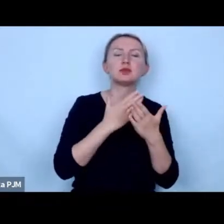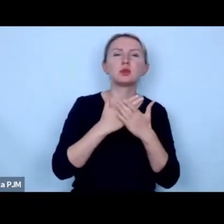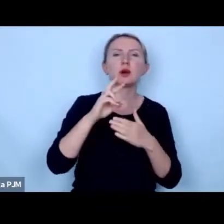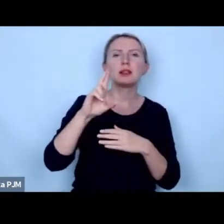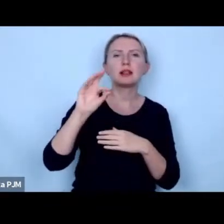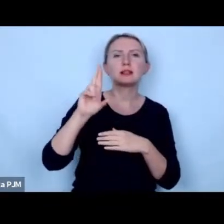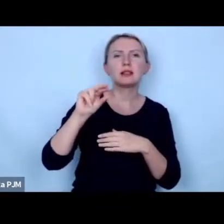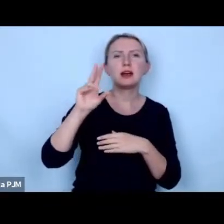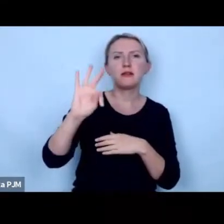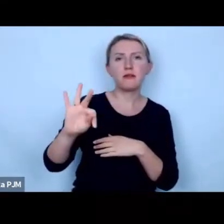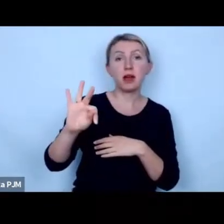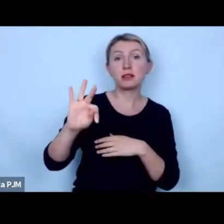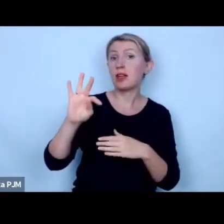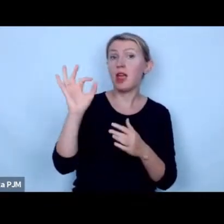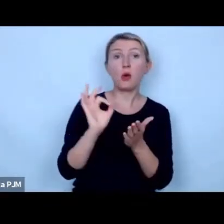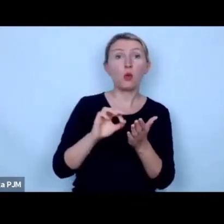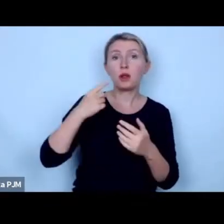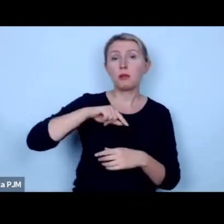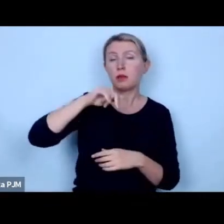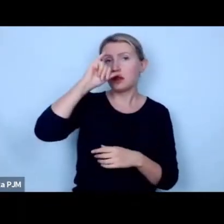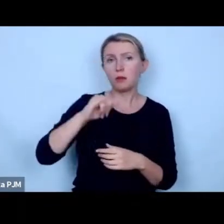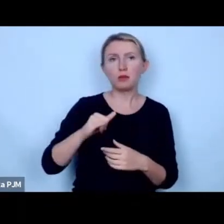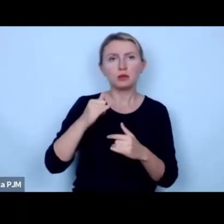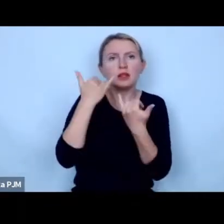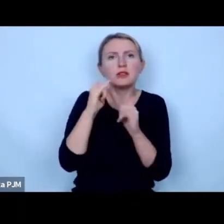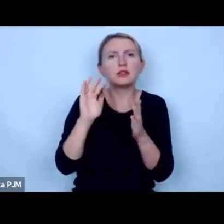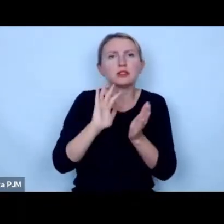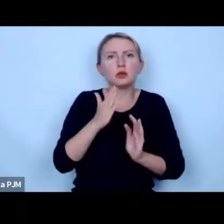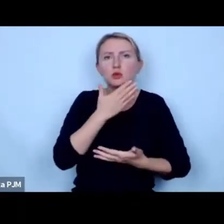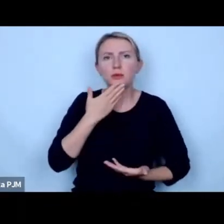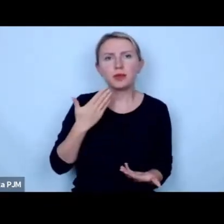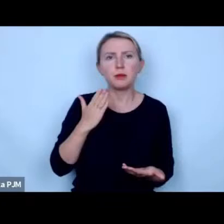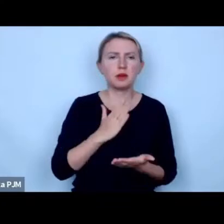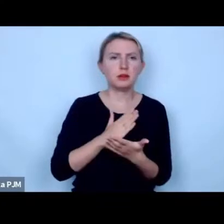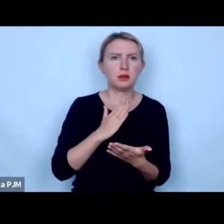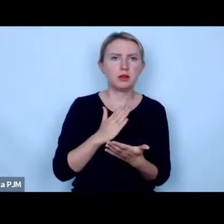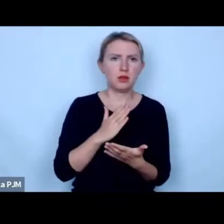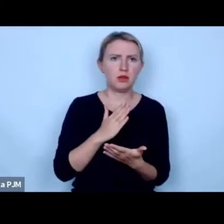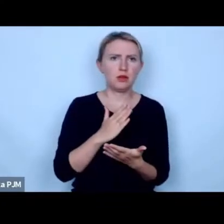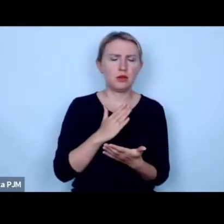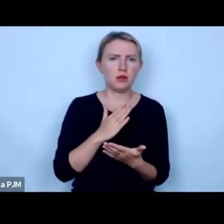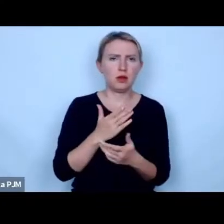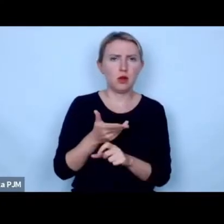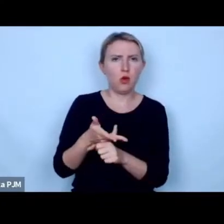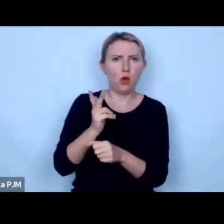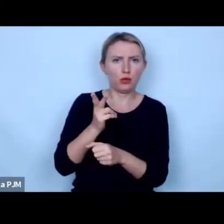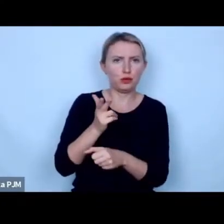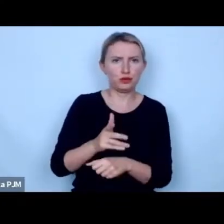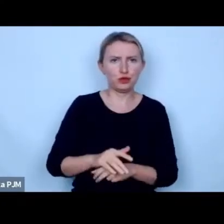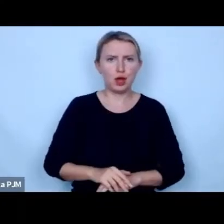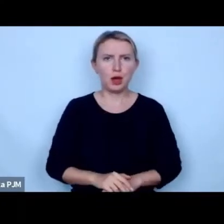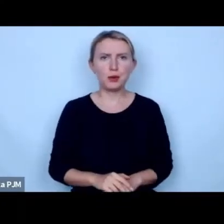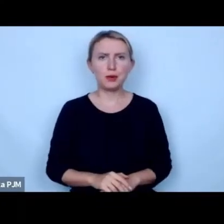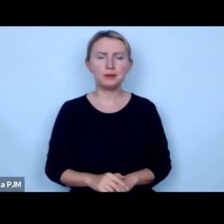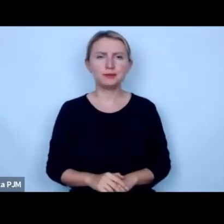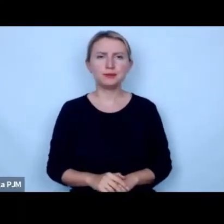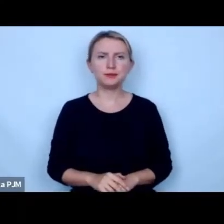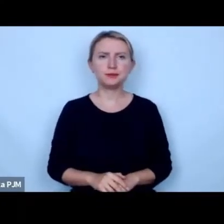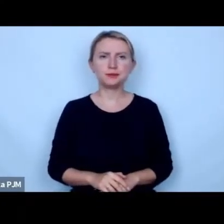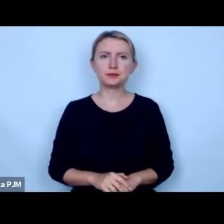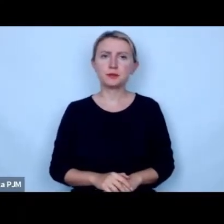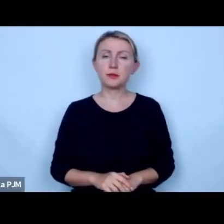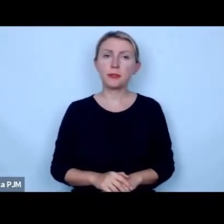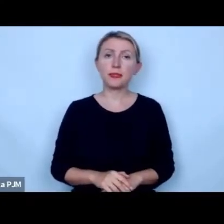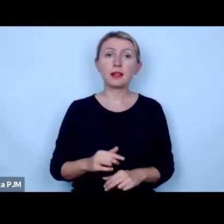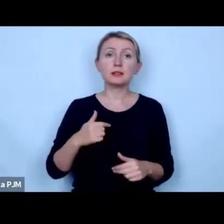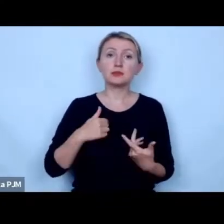i my w danym momencie nie mamy innego narzędzia niż na przykład niż na przykład ostrza i z